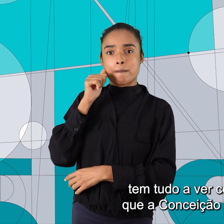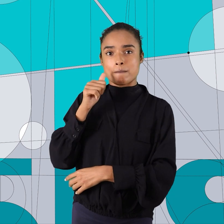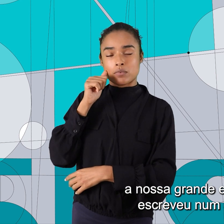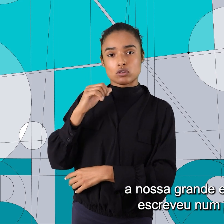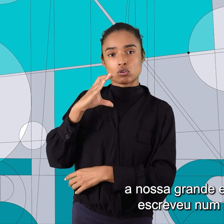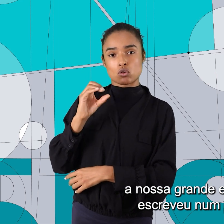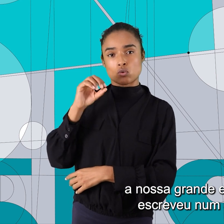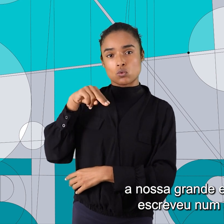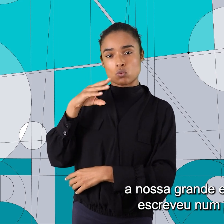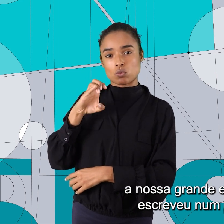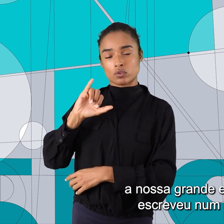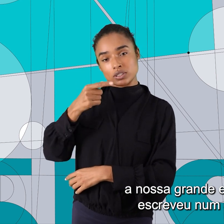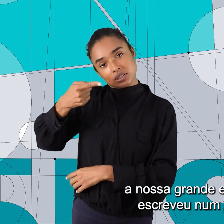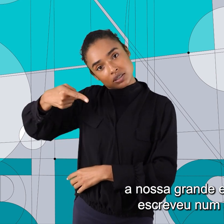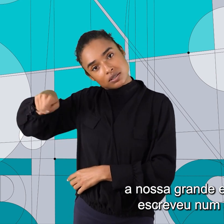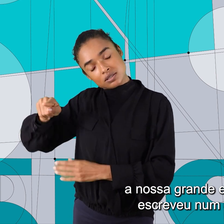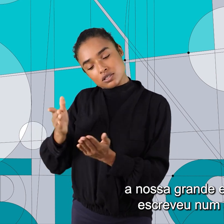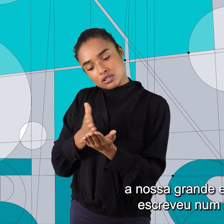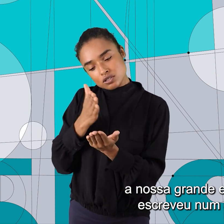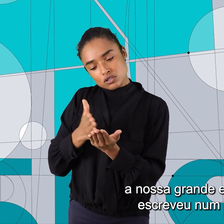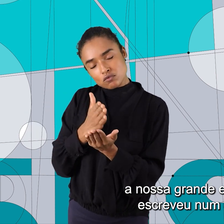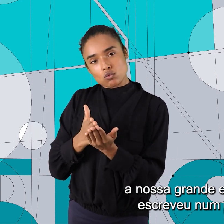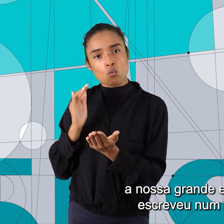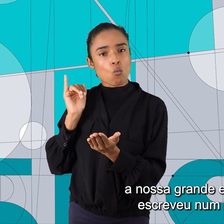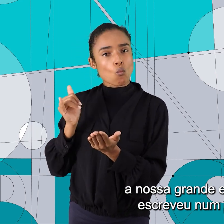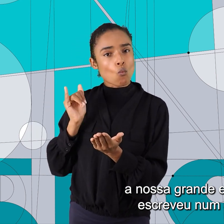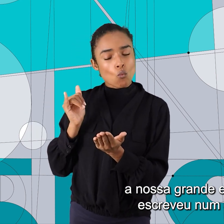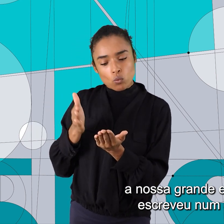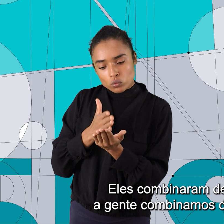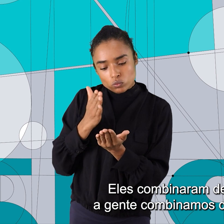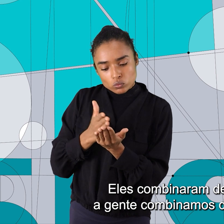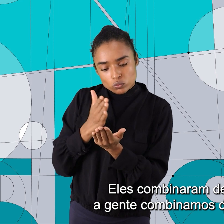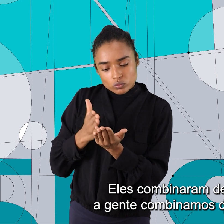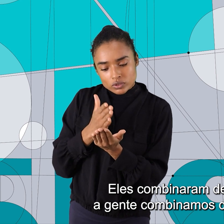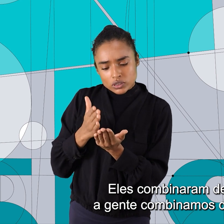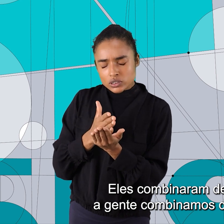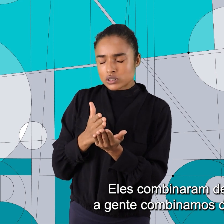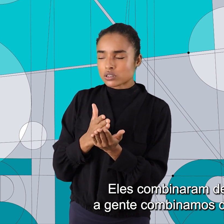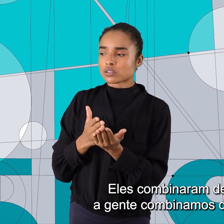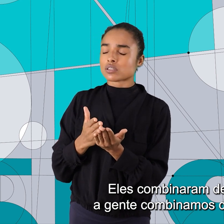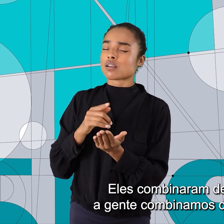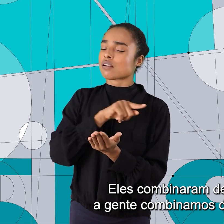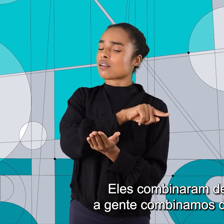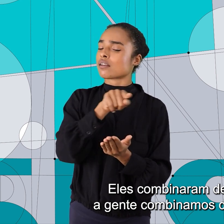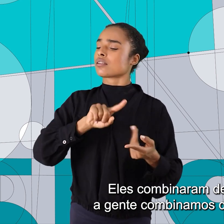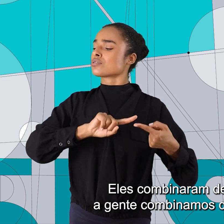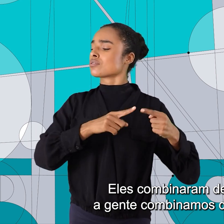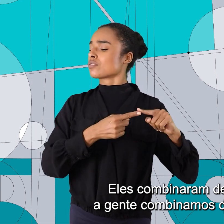Evaristo, a nossa grande escritora, escreveu num conto. Eles combinaram de nos matar,